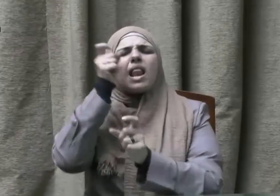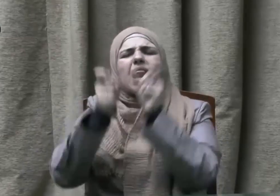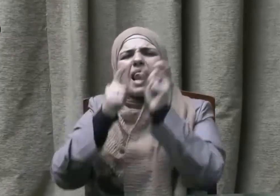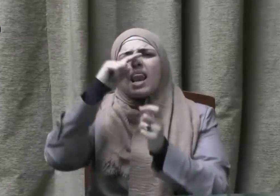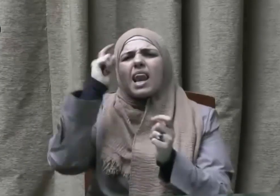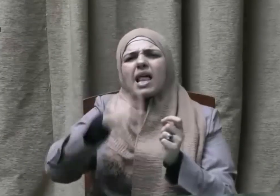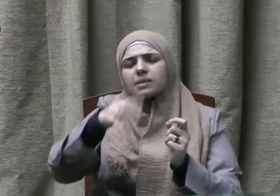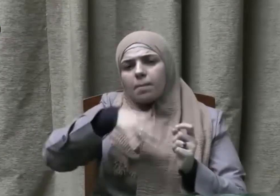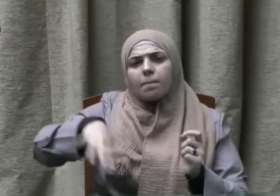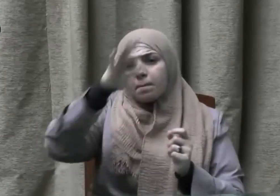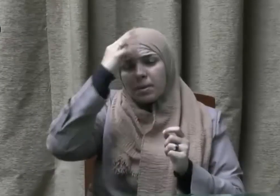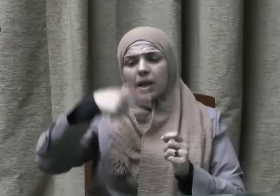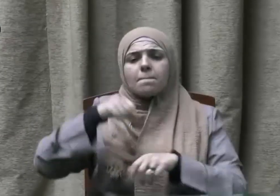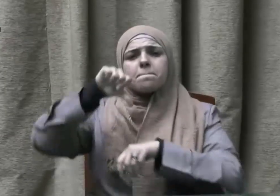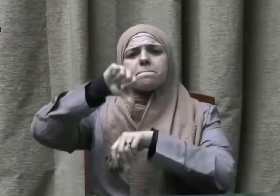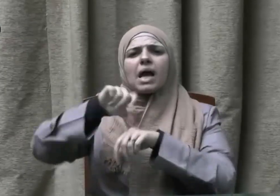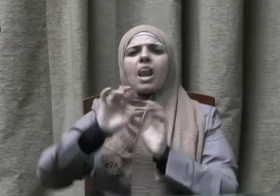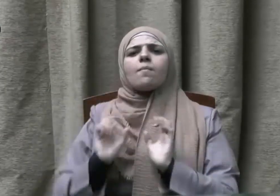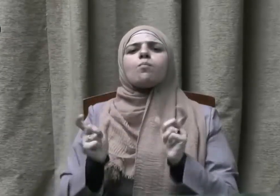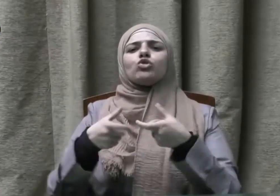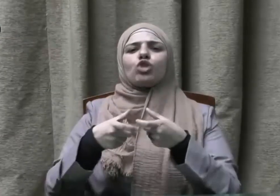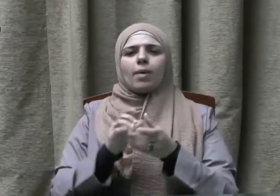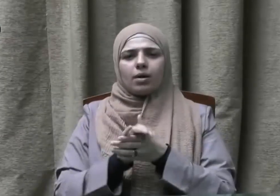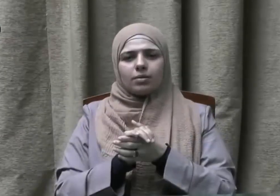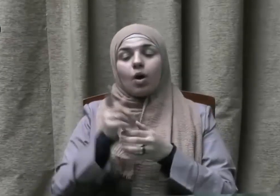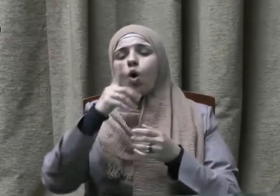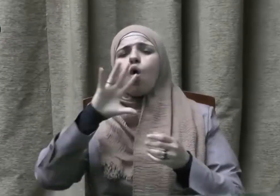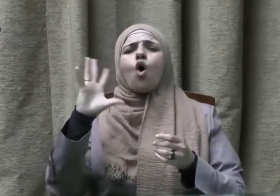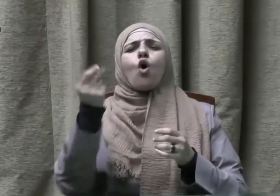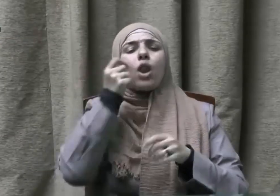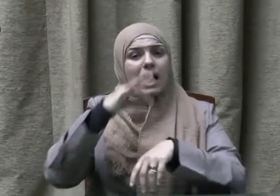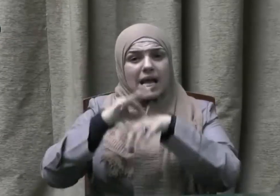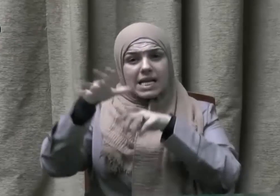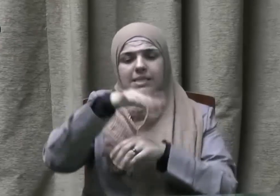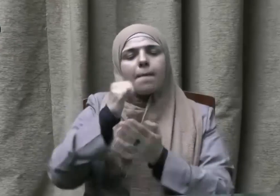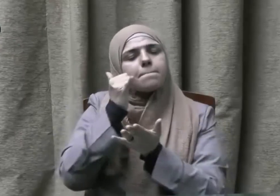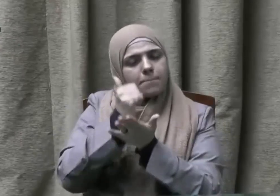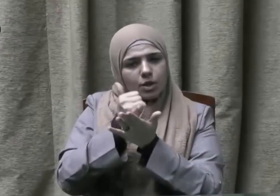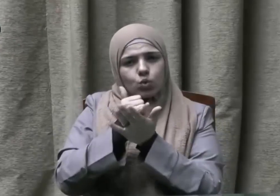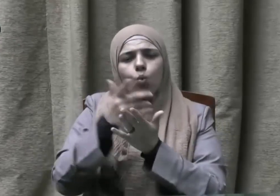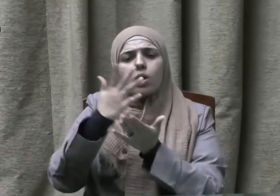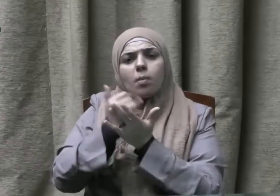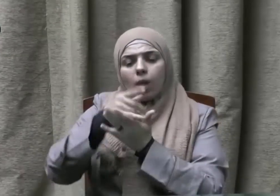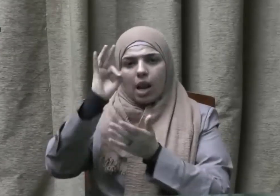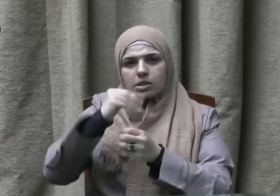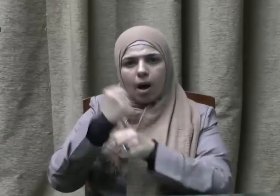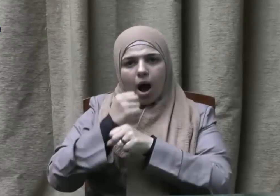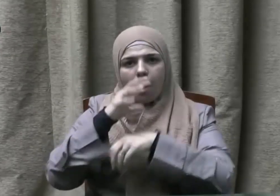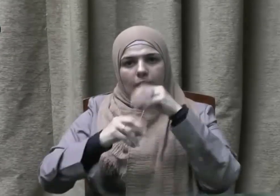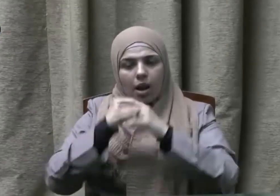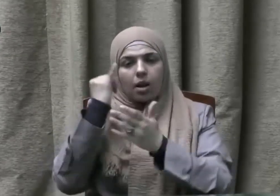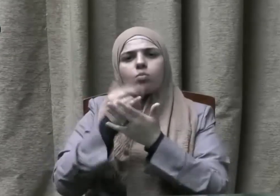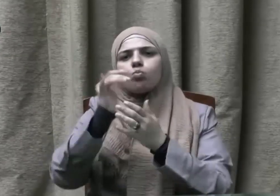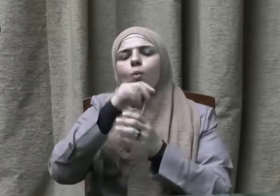كانت منزلته في المجتمع فكل إنسان مسؤول بقدر استطاعته ونطاق تحمله